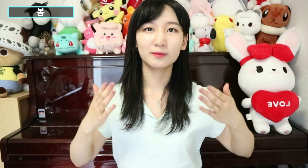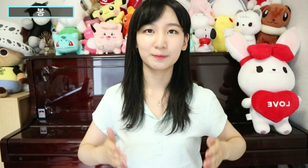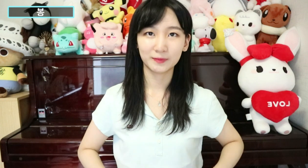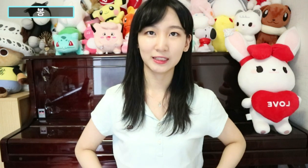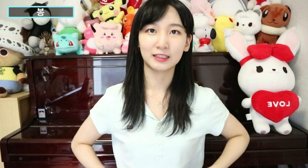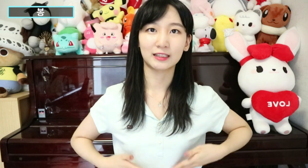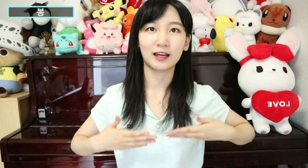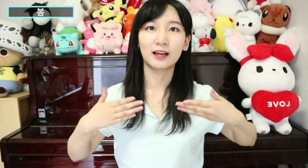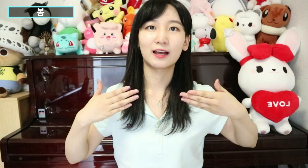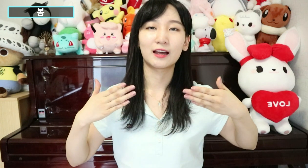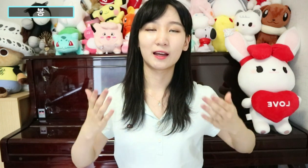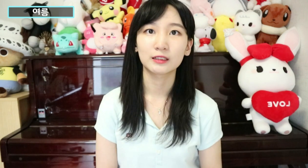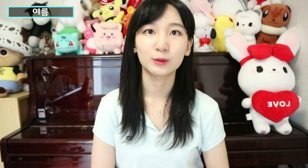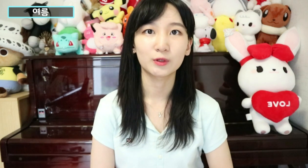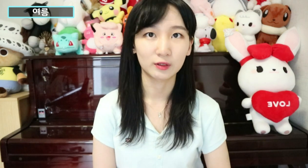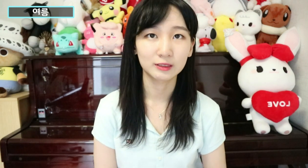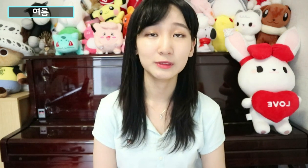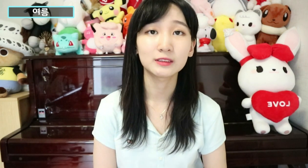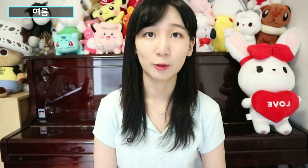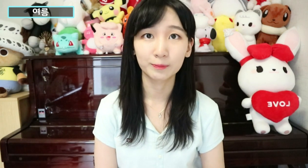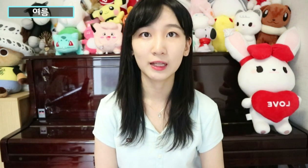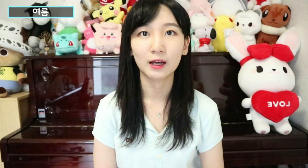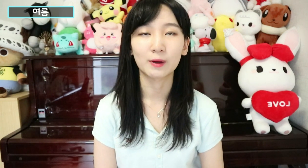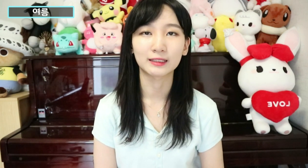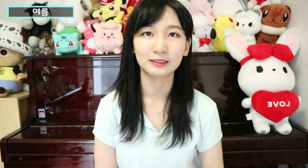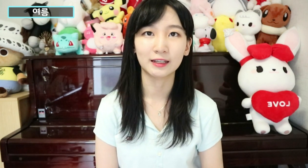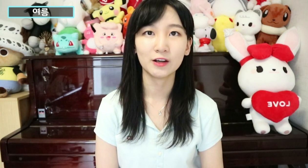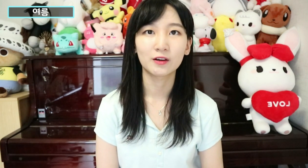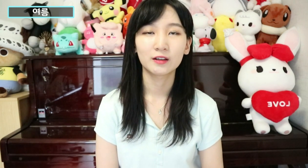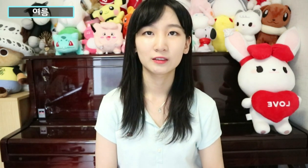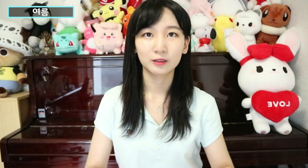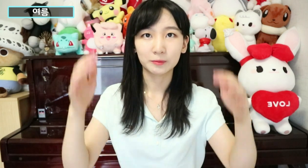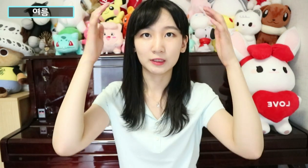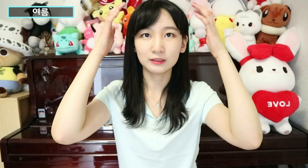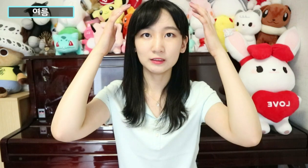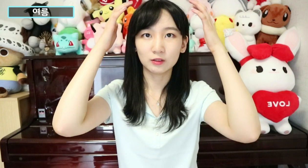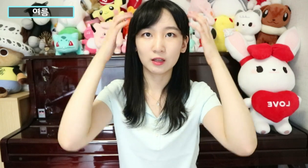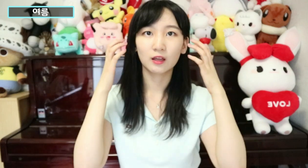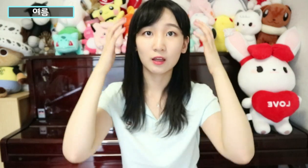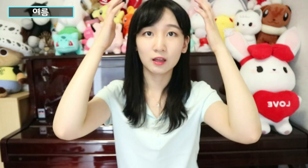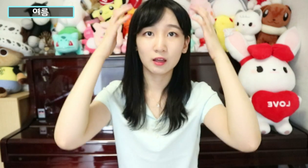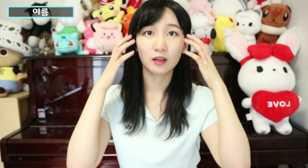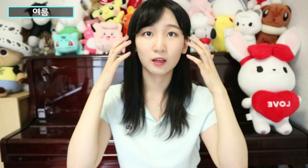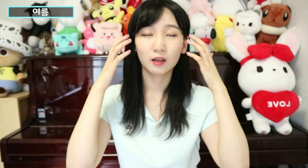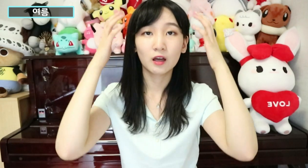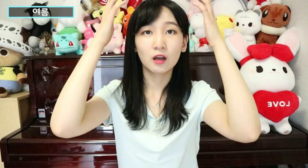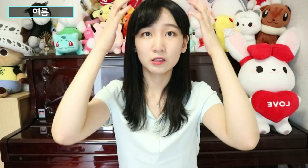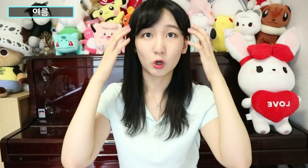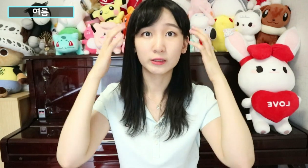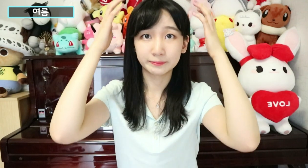따뜻하다. 그리고 여름은 덥다와 같은데요. 덥다는 여름,